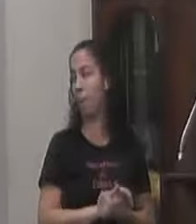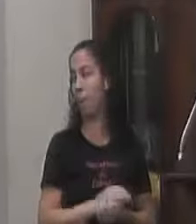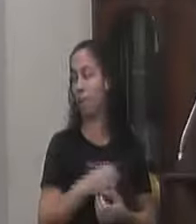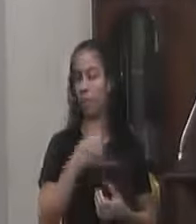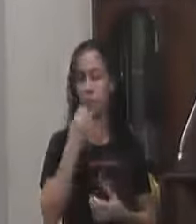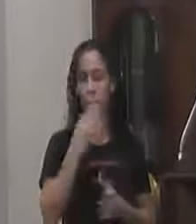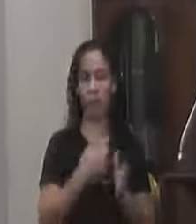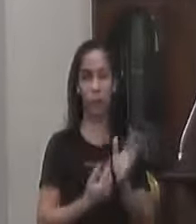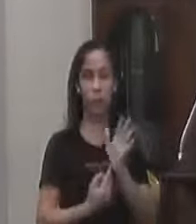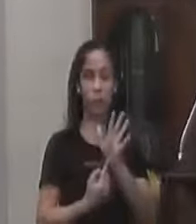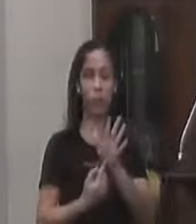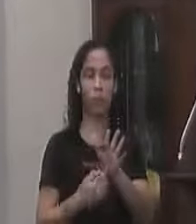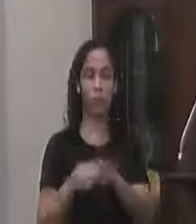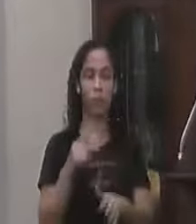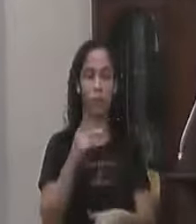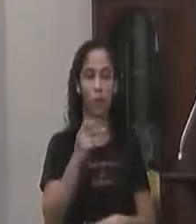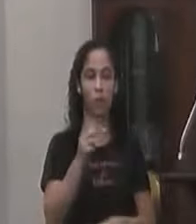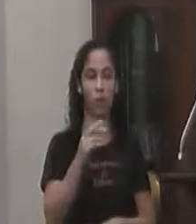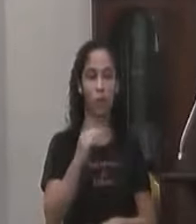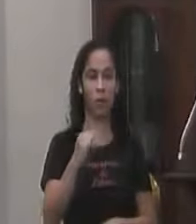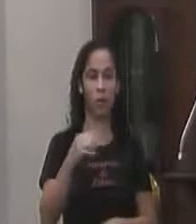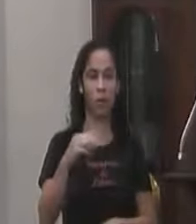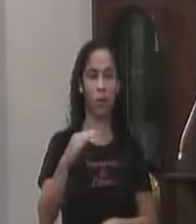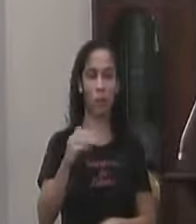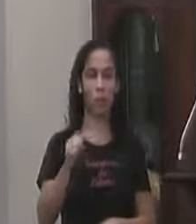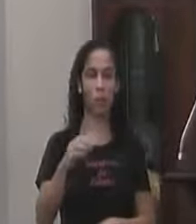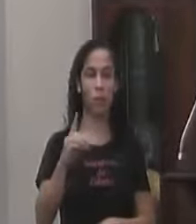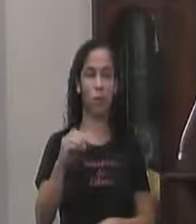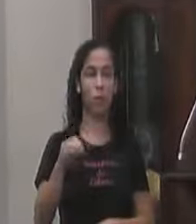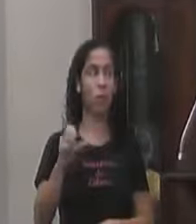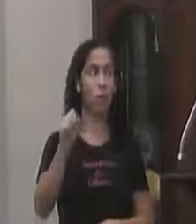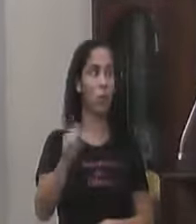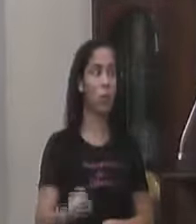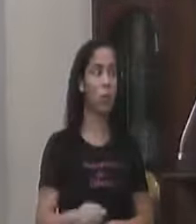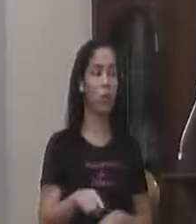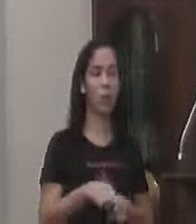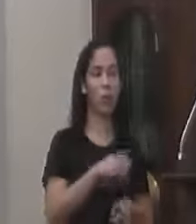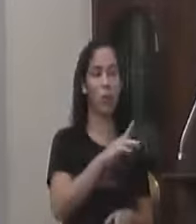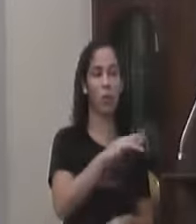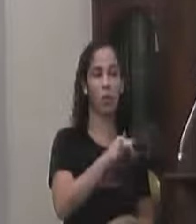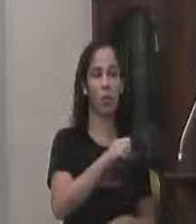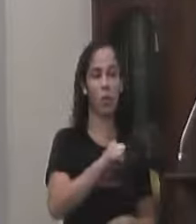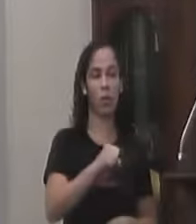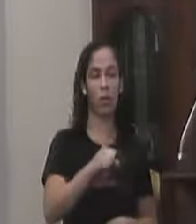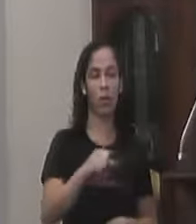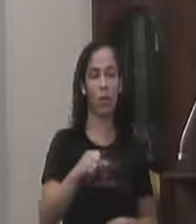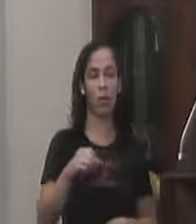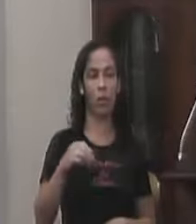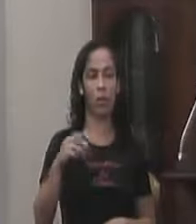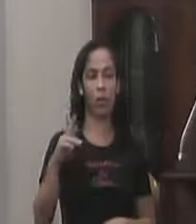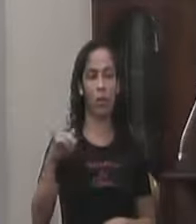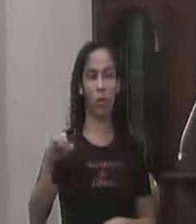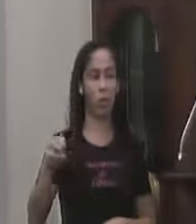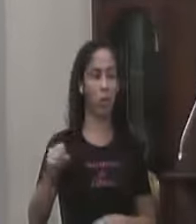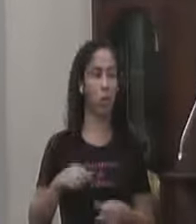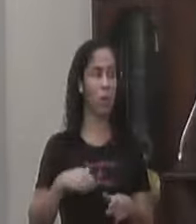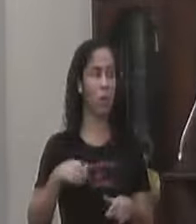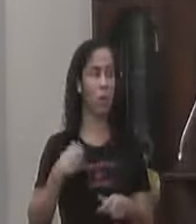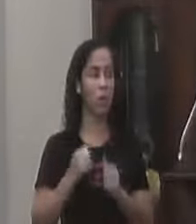boa representatividade Em Paraíba do Sul E Três Rios E que abriu Algumas portas Para o meu trabalho